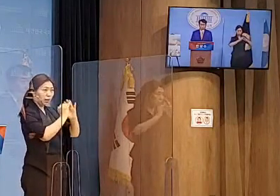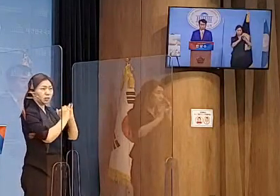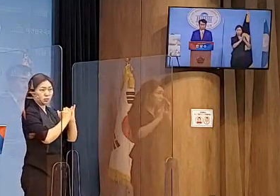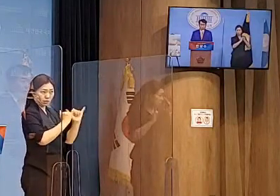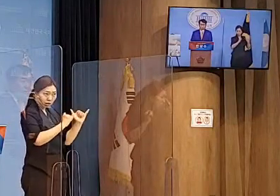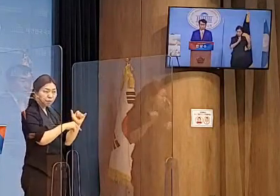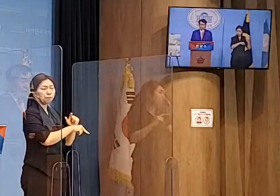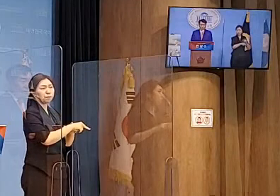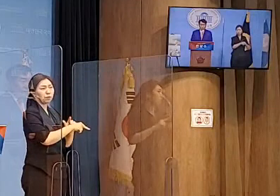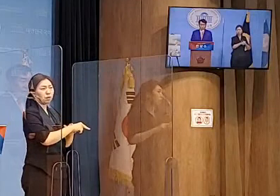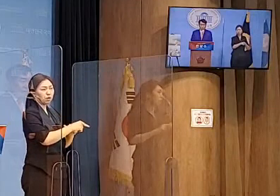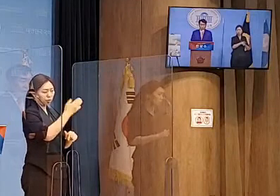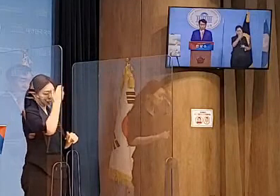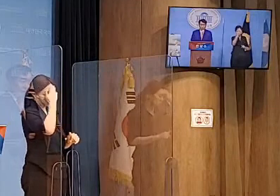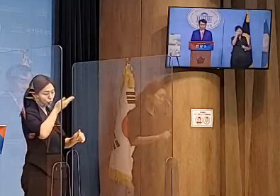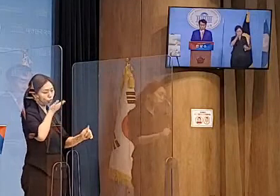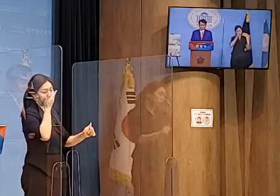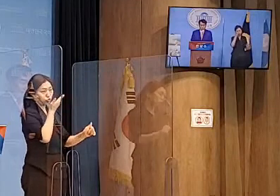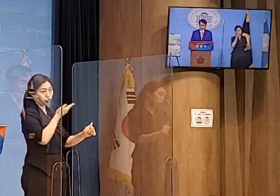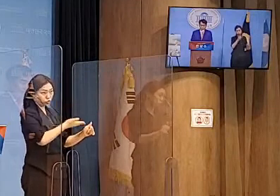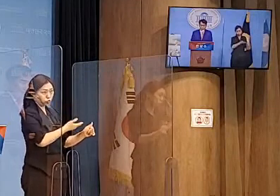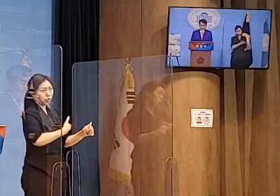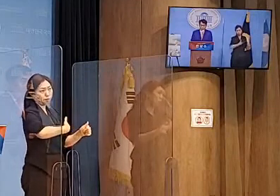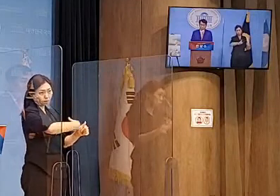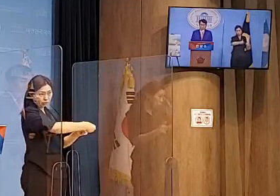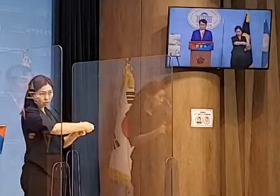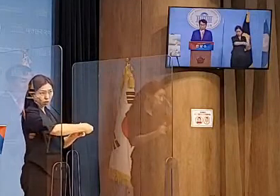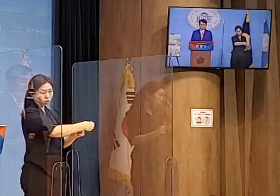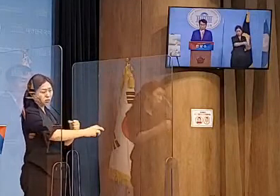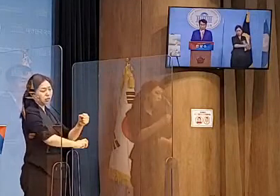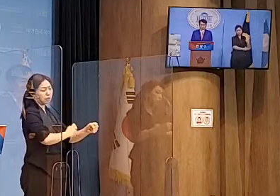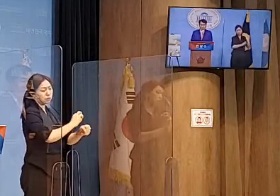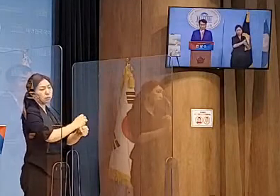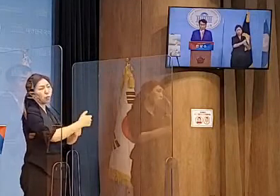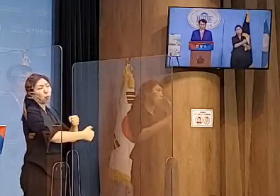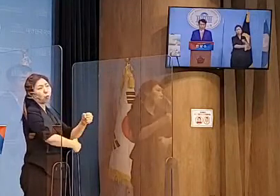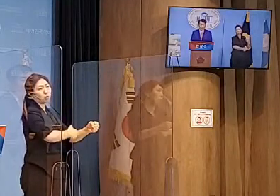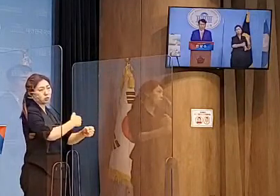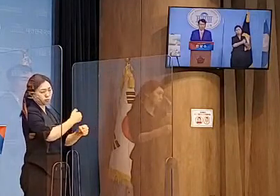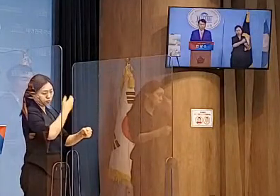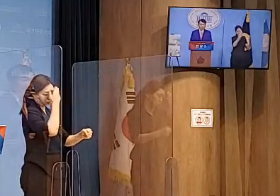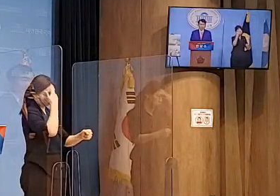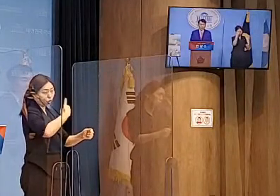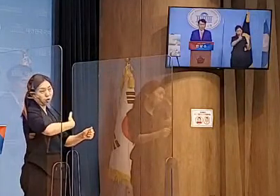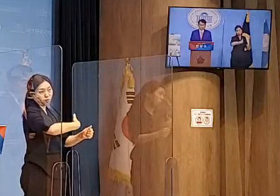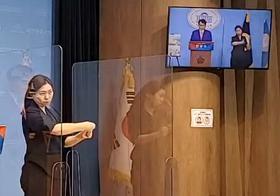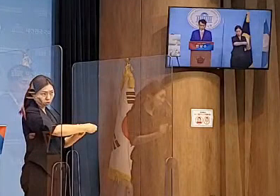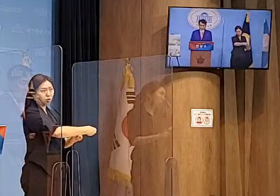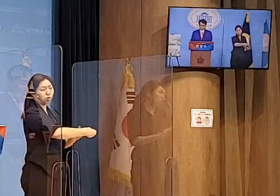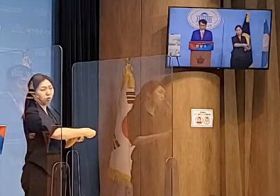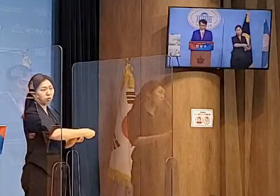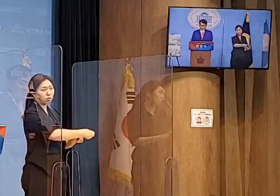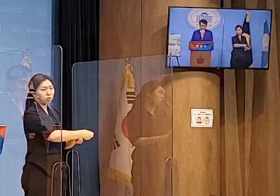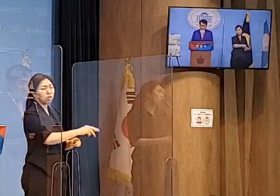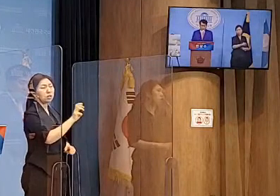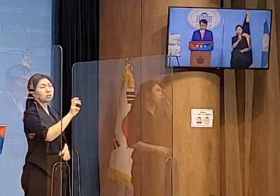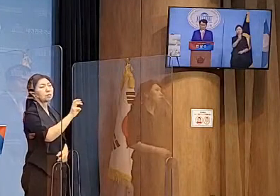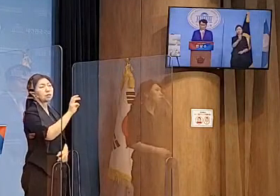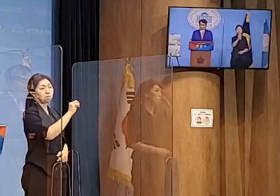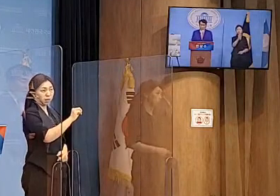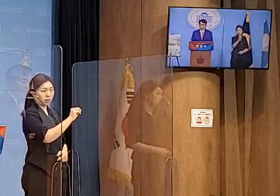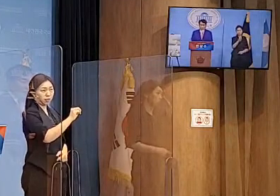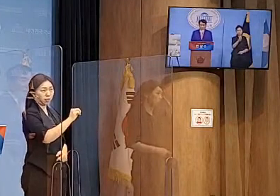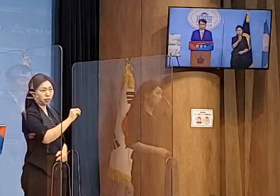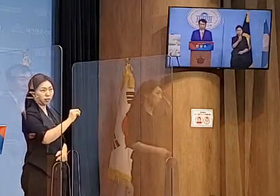30년 50년간 임대하여 30만 개의 첨단